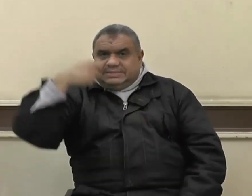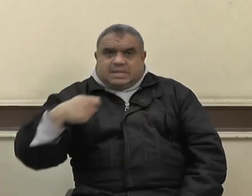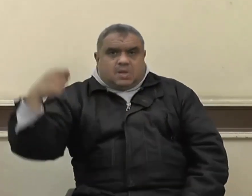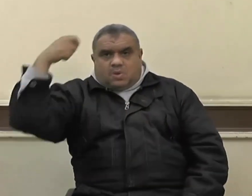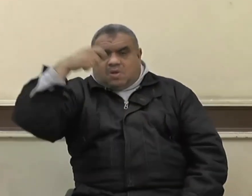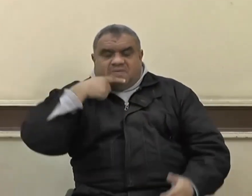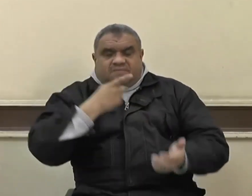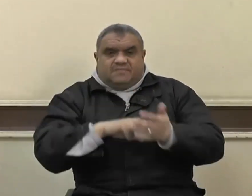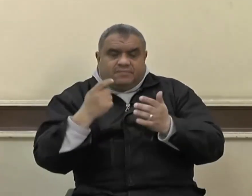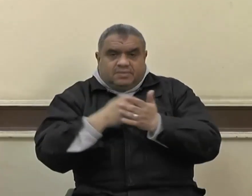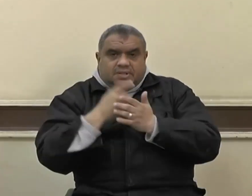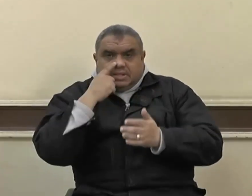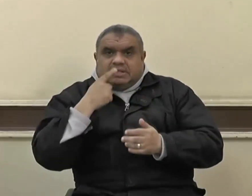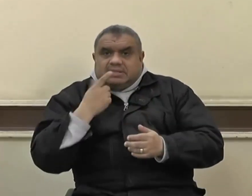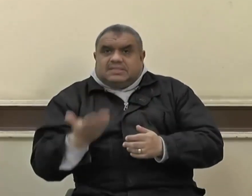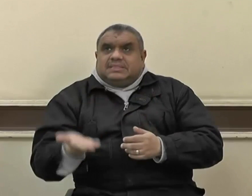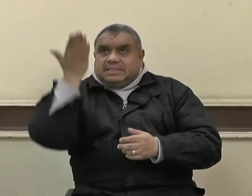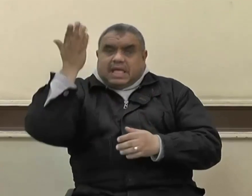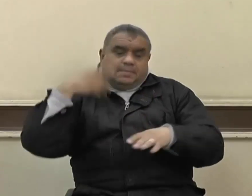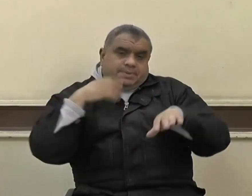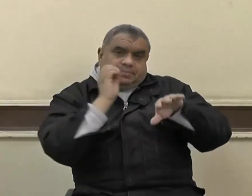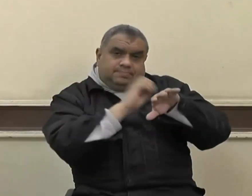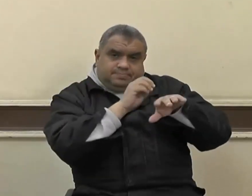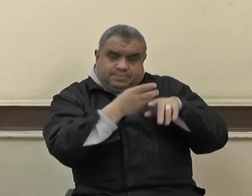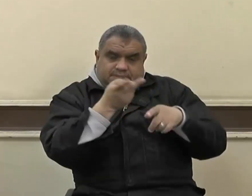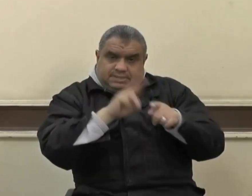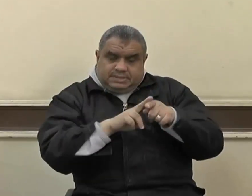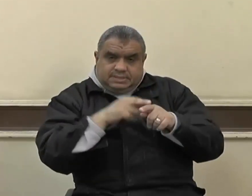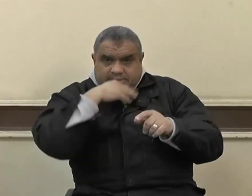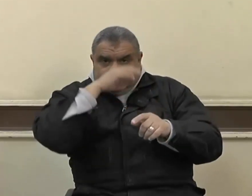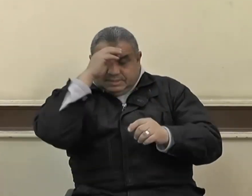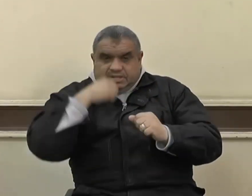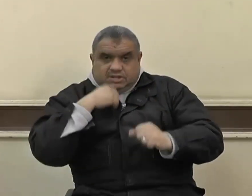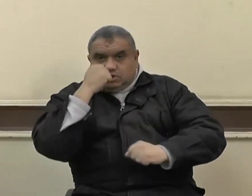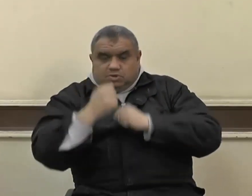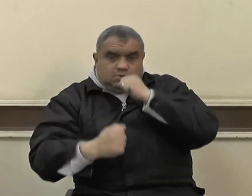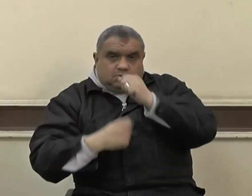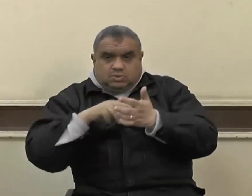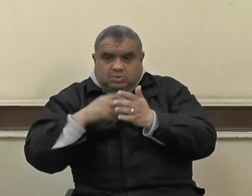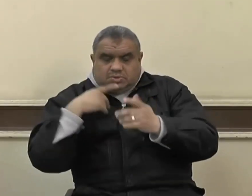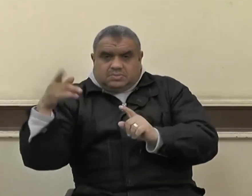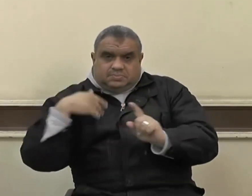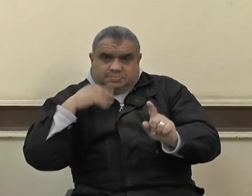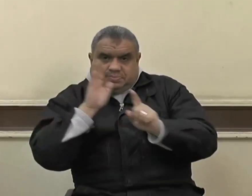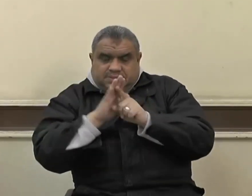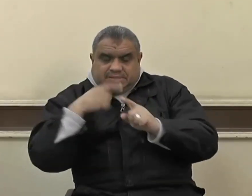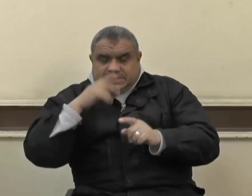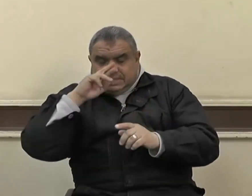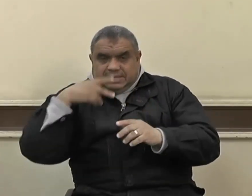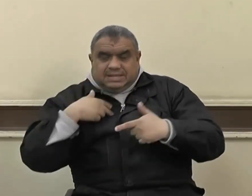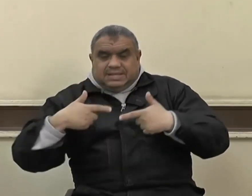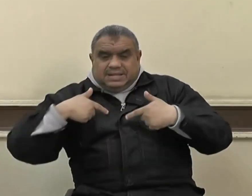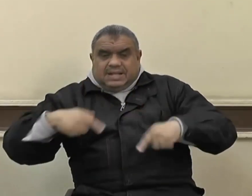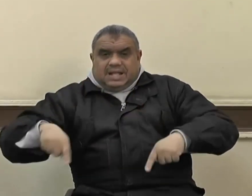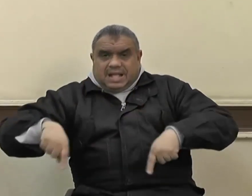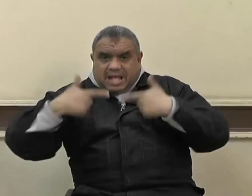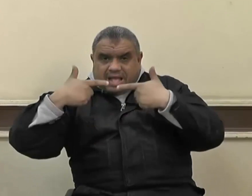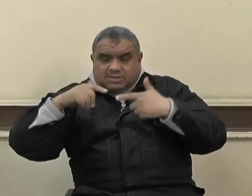هلك زوجي وترك صبية صغارة والله ما ينضجون كراعا ولا لهم زرع